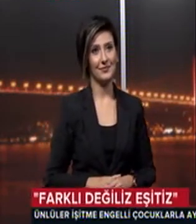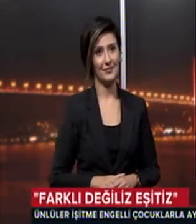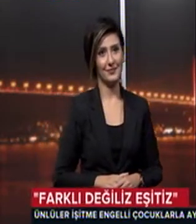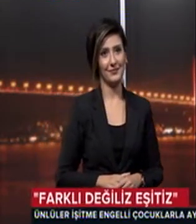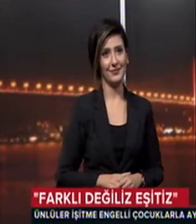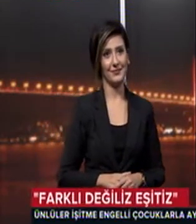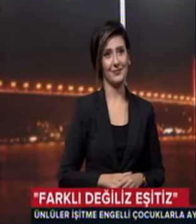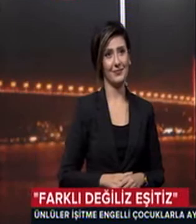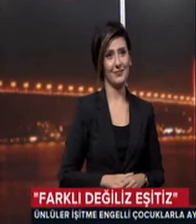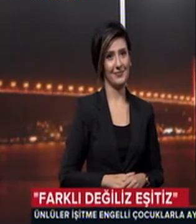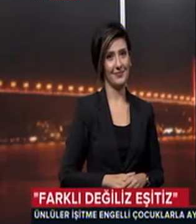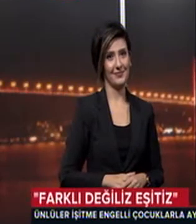yürümeyeceğiz